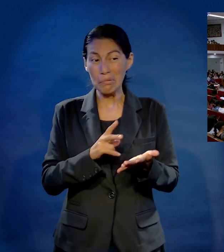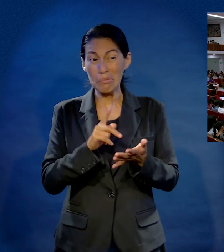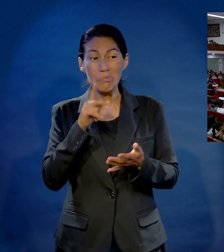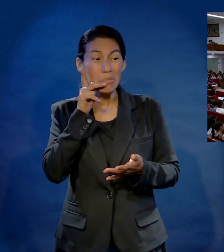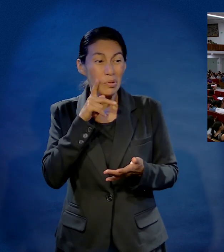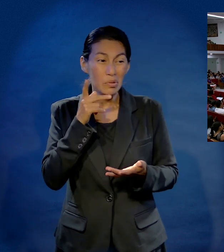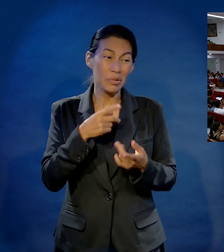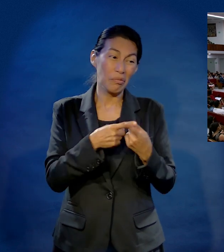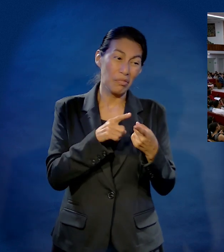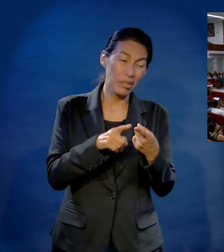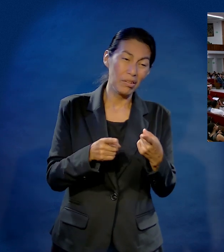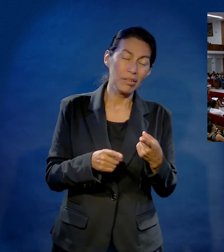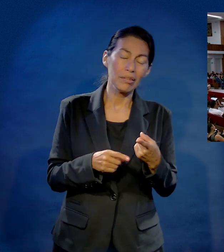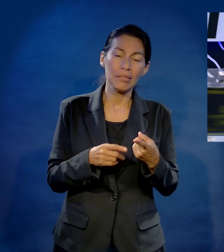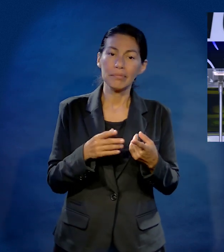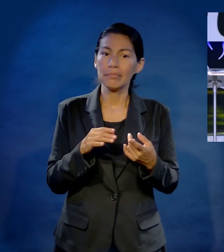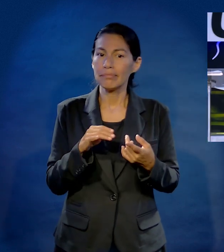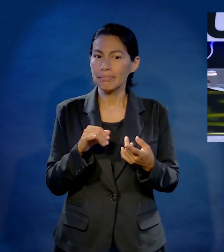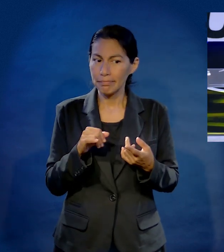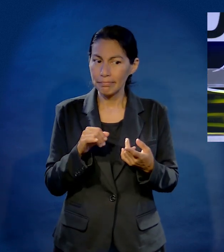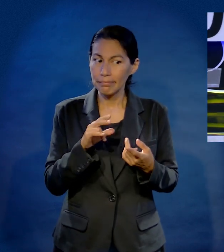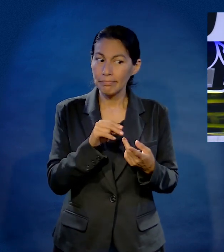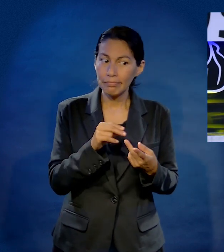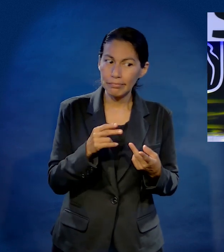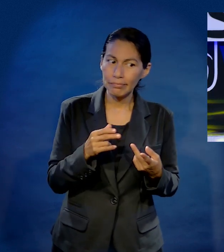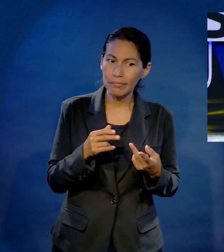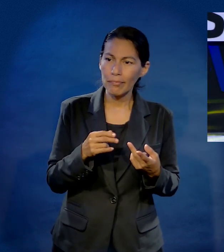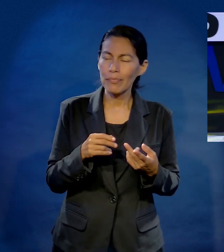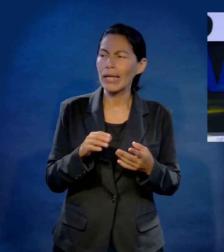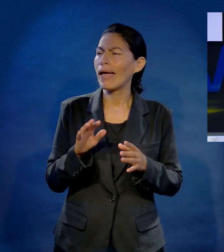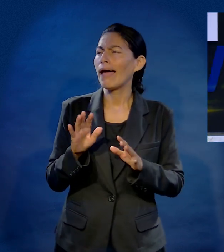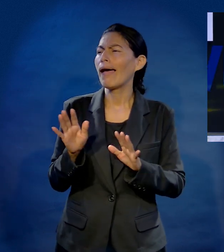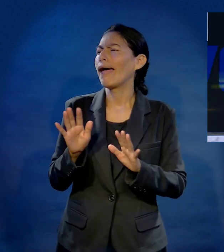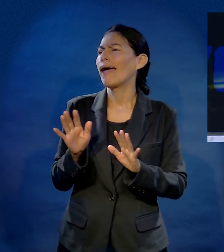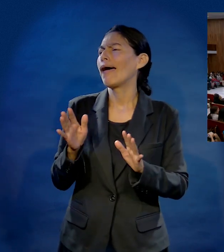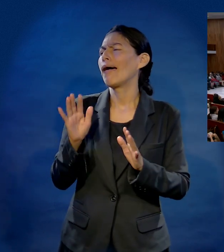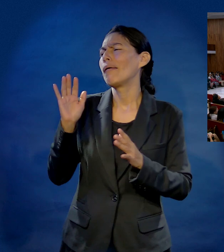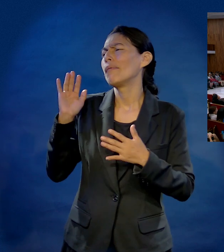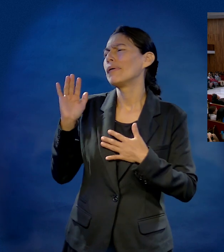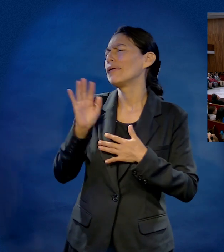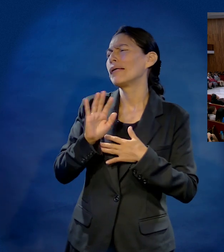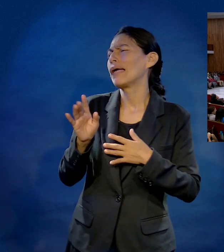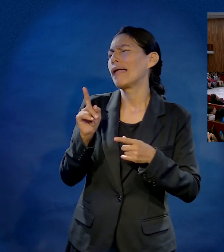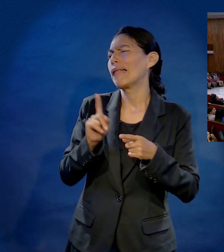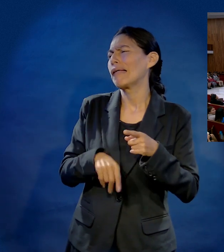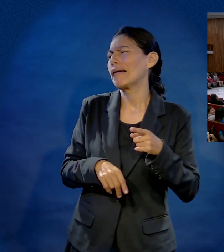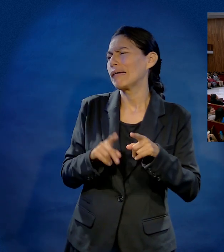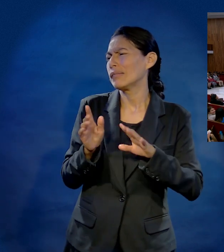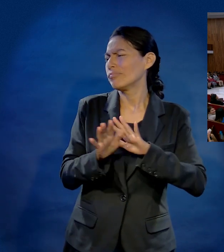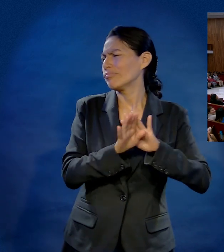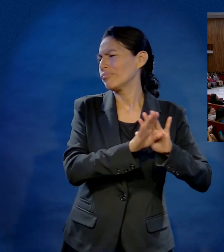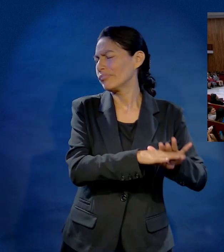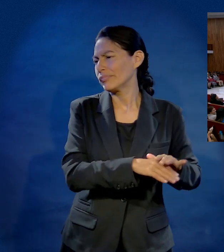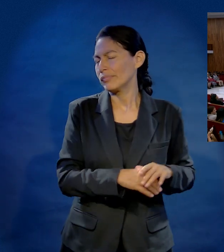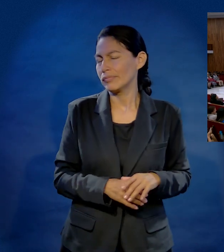casamos lo va a dejar. Cuando gradúe de Montemorelos va a dejar. Sí, escúchame, por favor, no seas inocente.